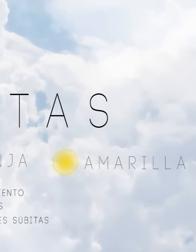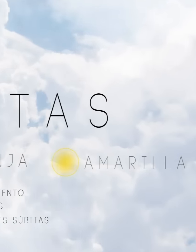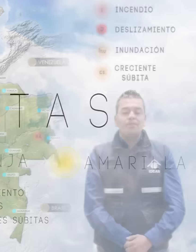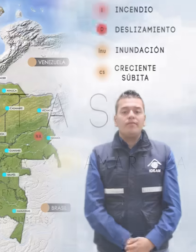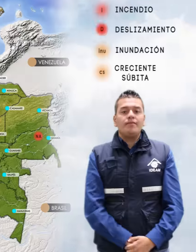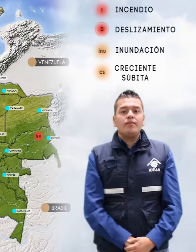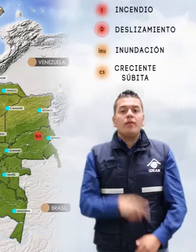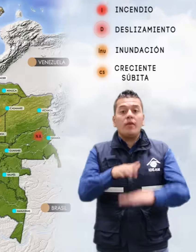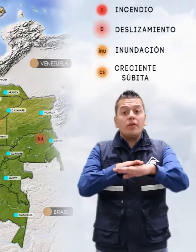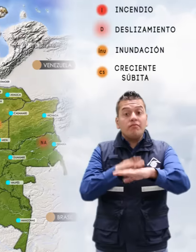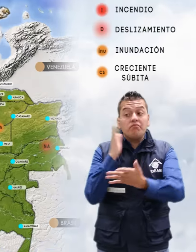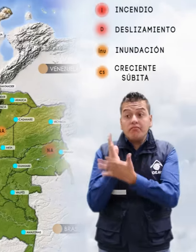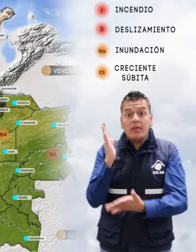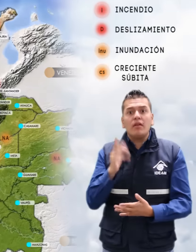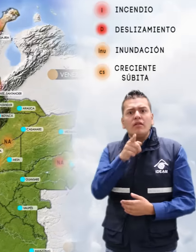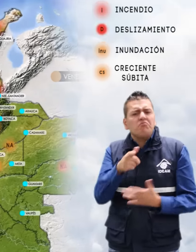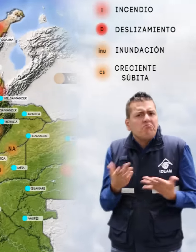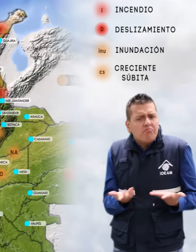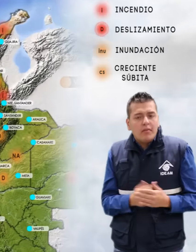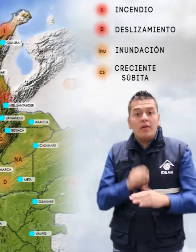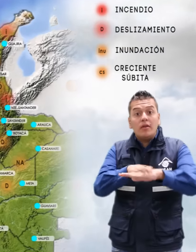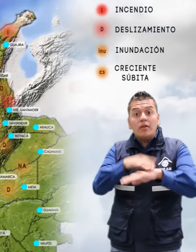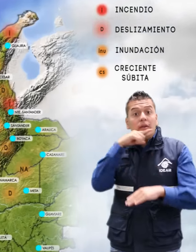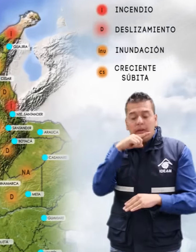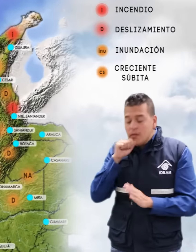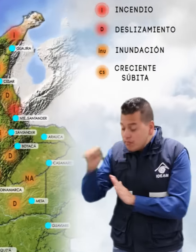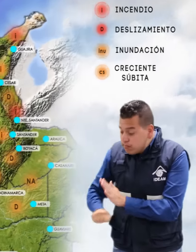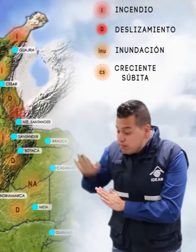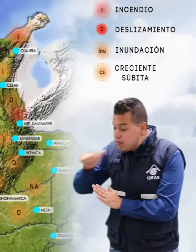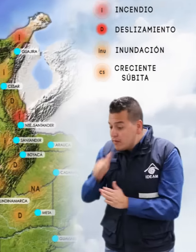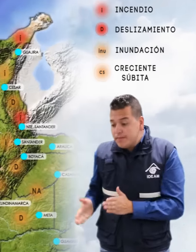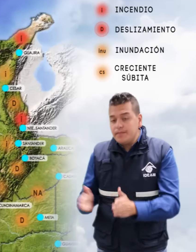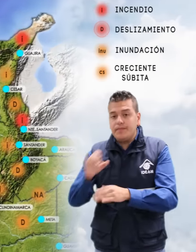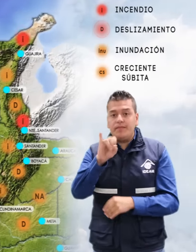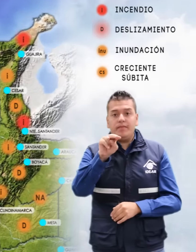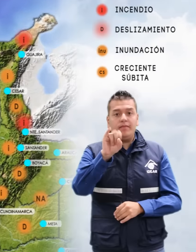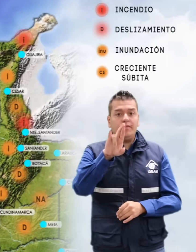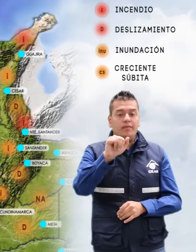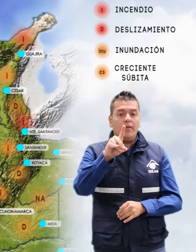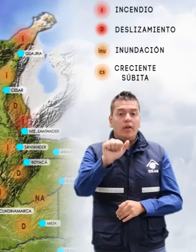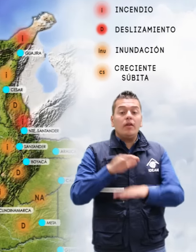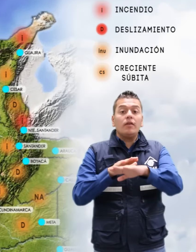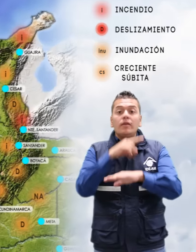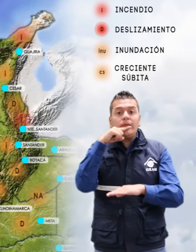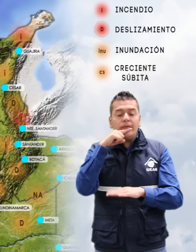Las alertas vigentes para el día de hoy son Alerta roja por niveles altos en el río Iniria Alerta roja por alta probabilidad de